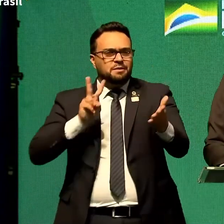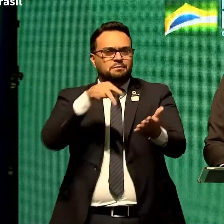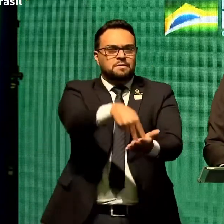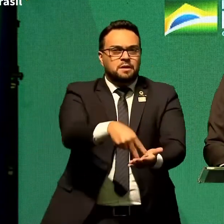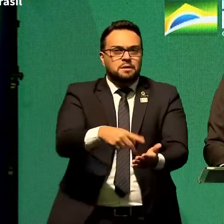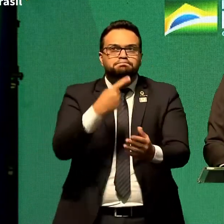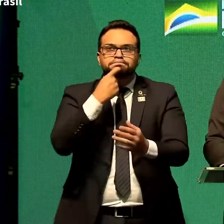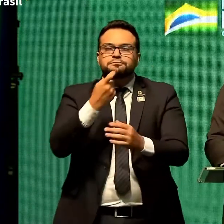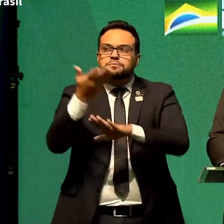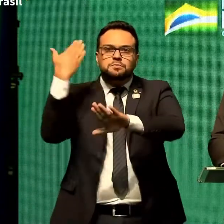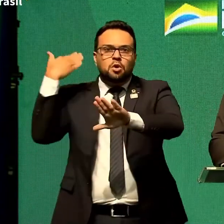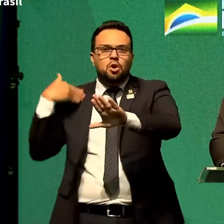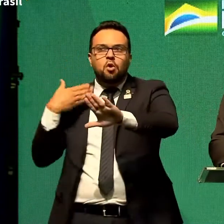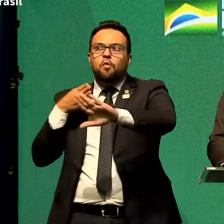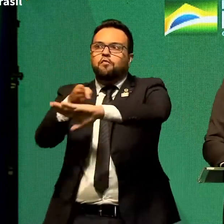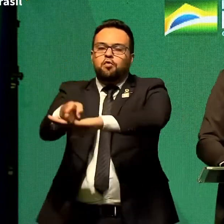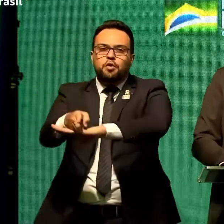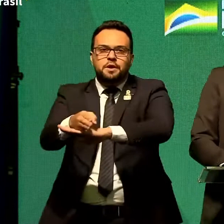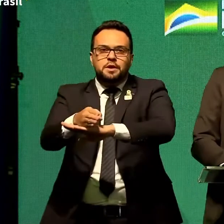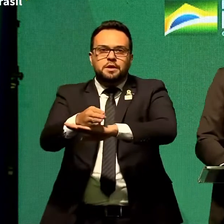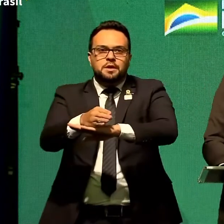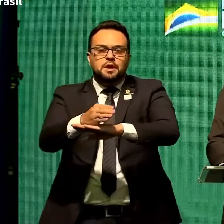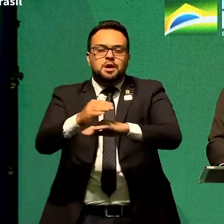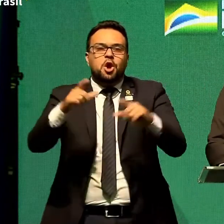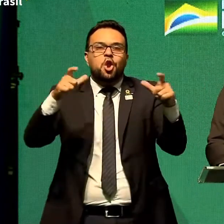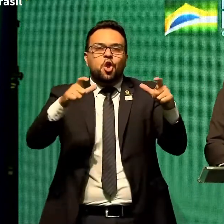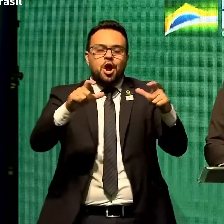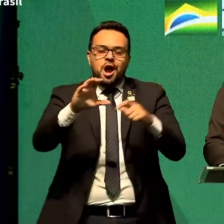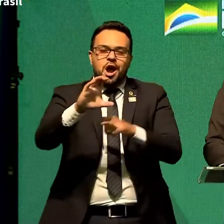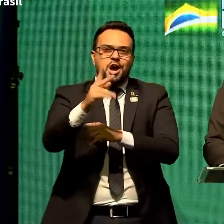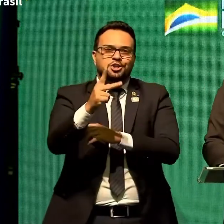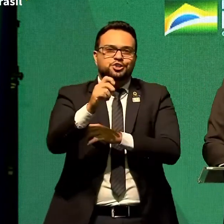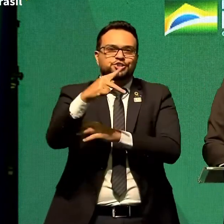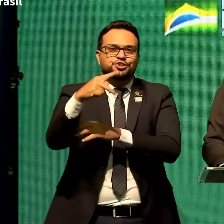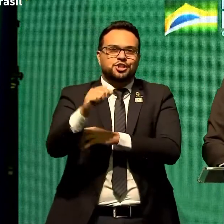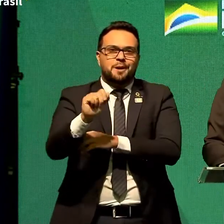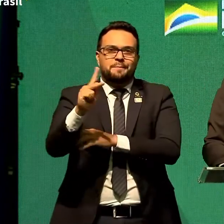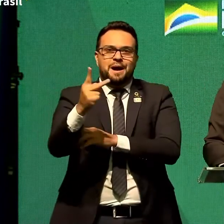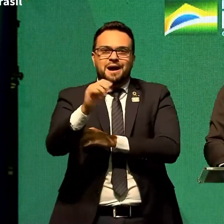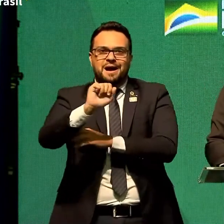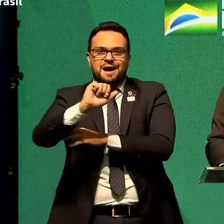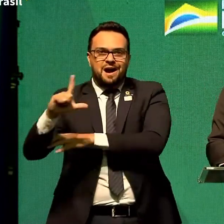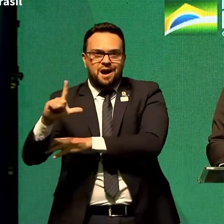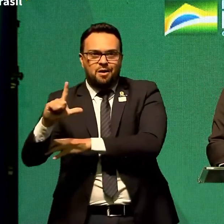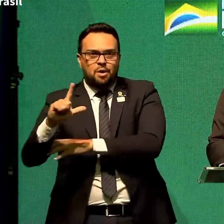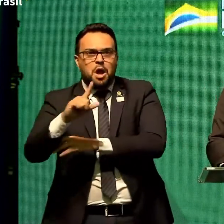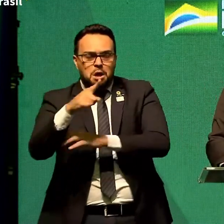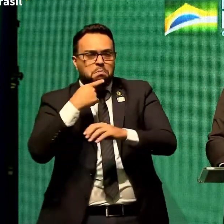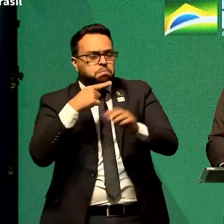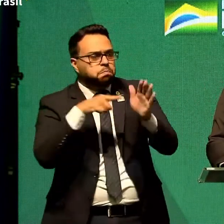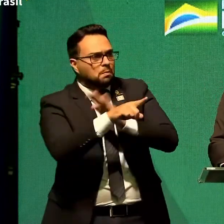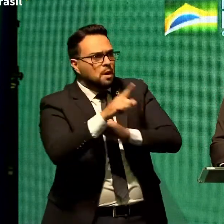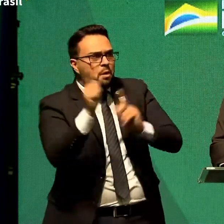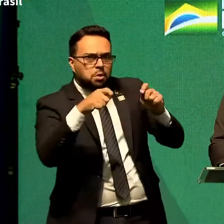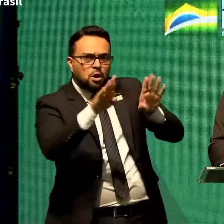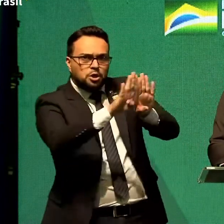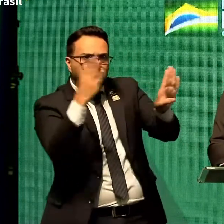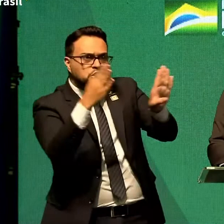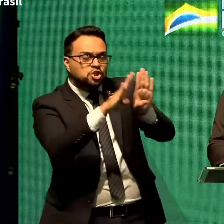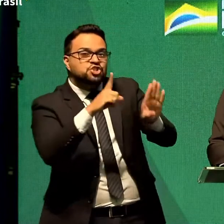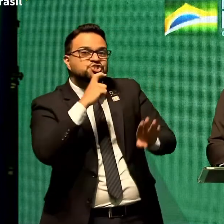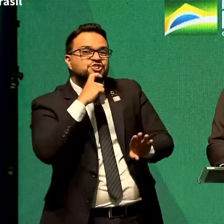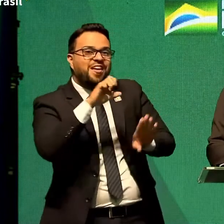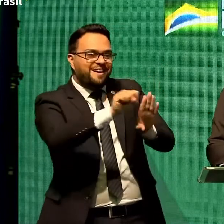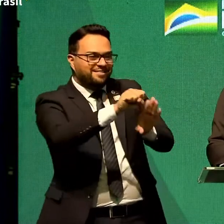em Brasília, favela, comunidade Chaparral, minha senhora, dá para abrir a sua geladeira? Não tem mais nada lá dentro.